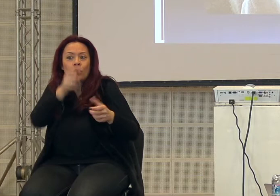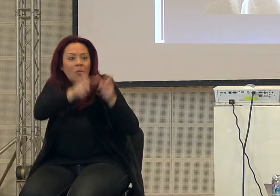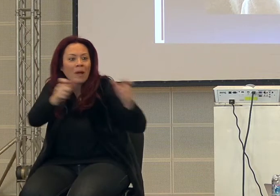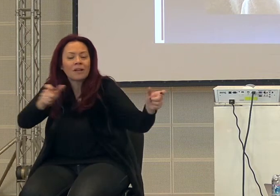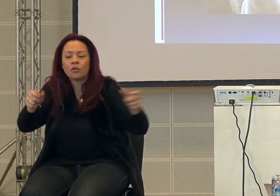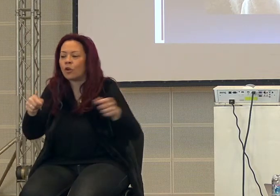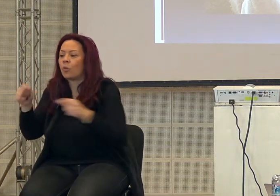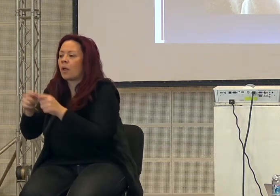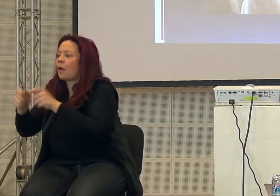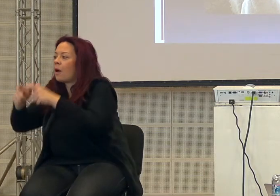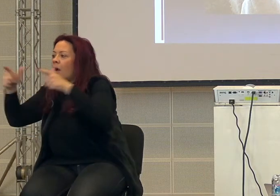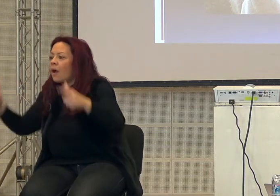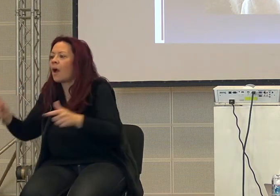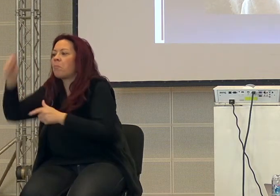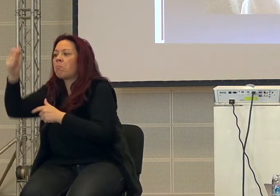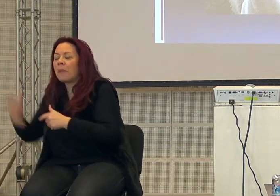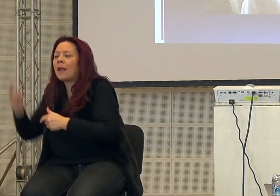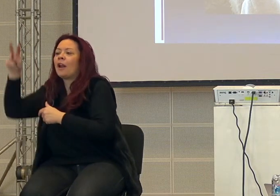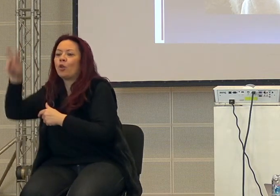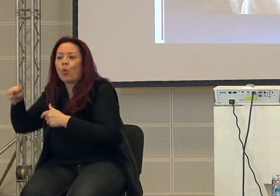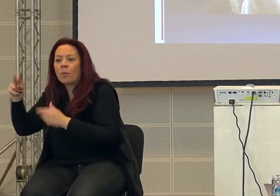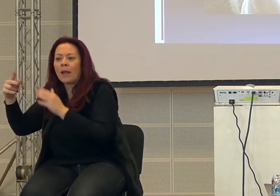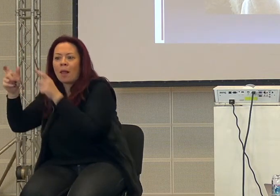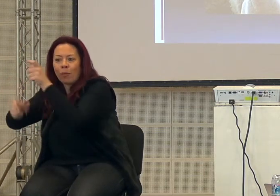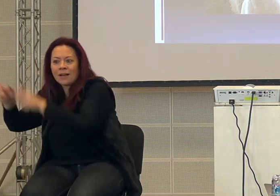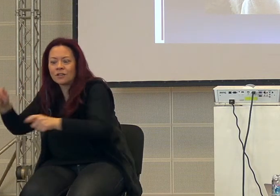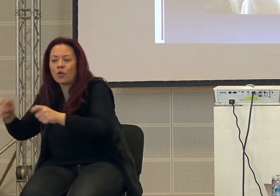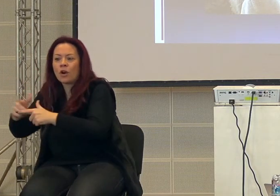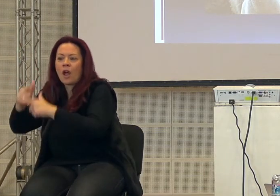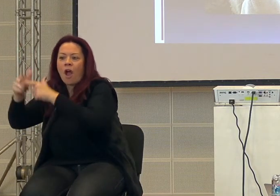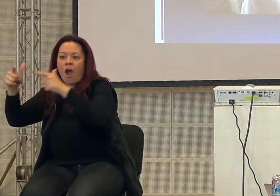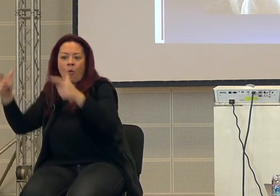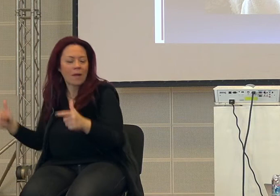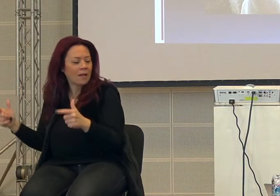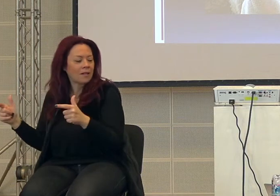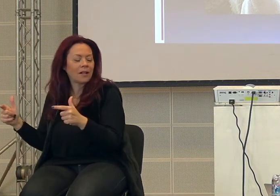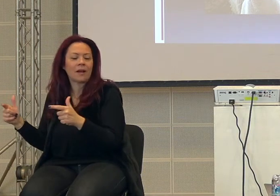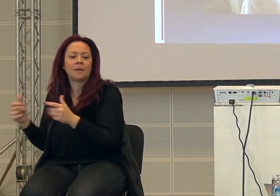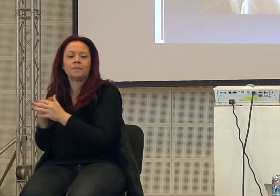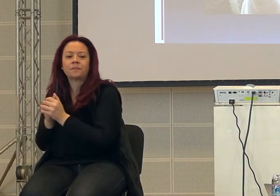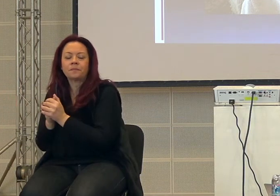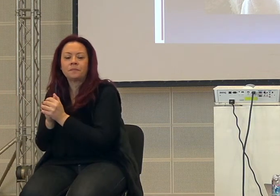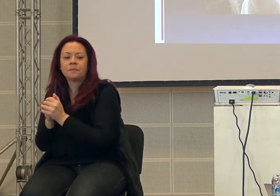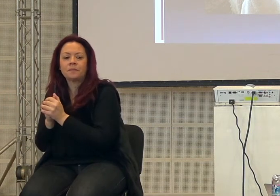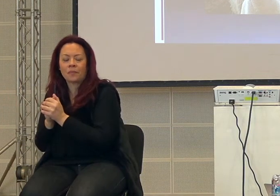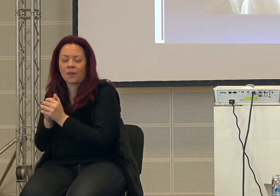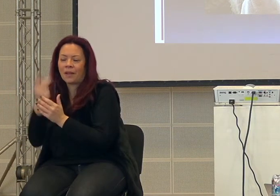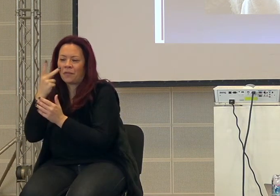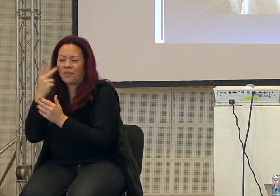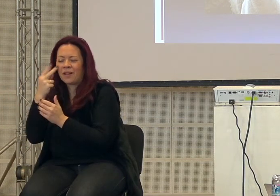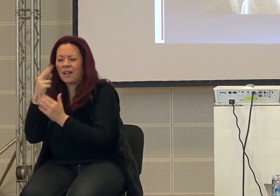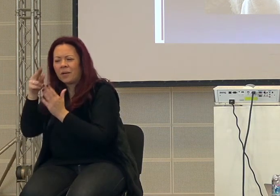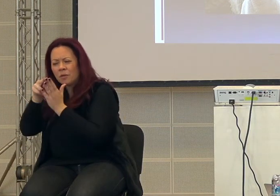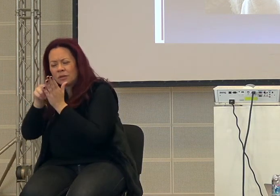Qui era, diciamo, migliaia di persone, io mi ero segnato il, vediamo se riesco a